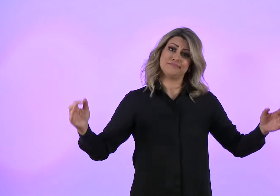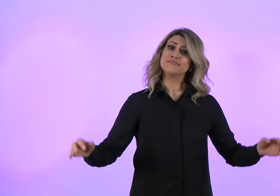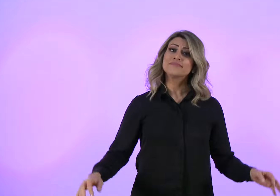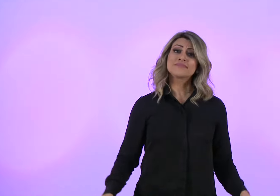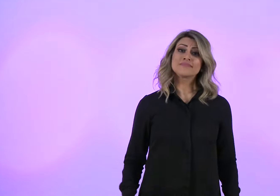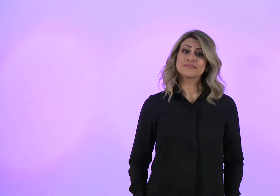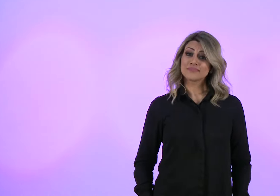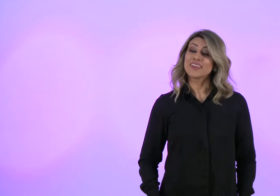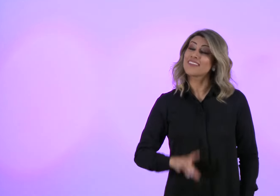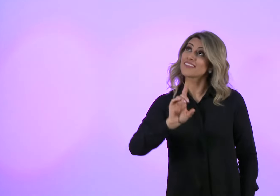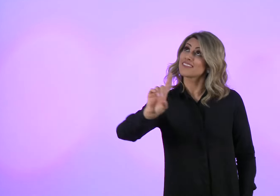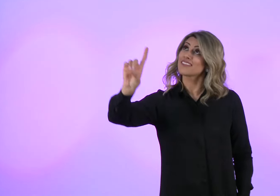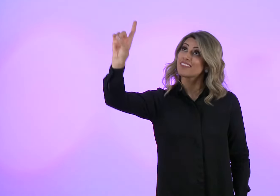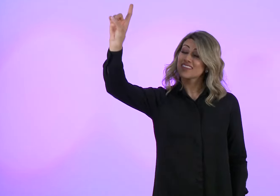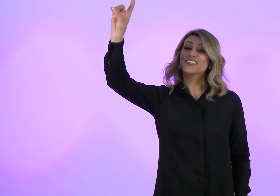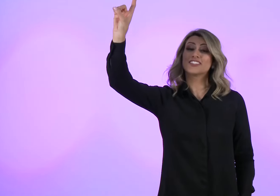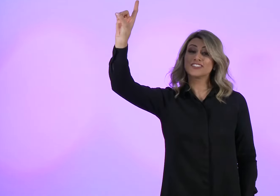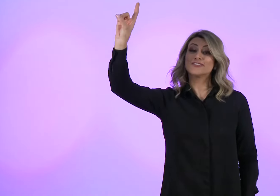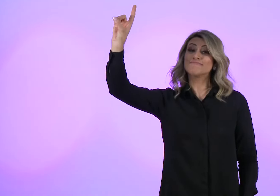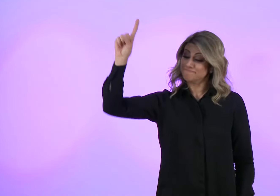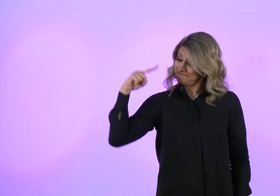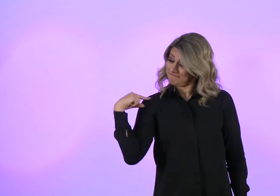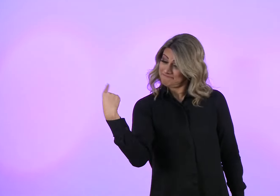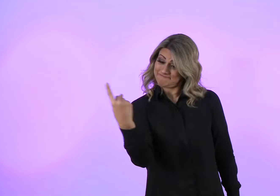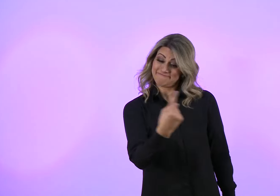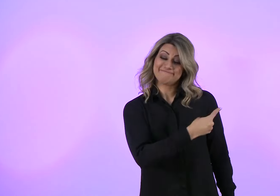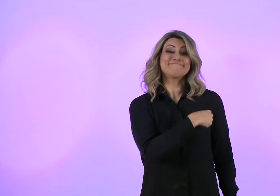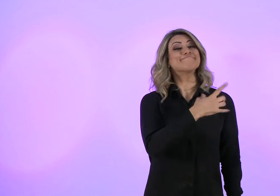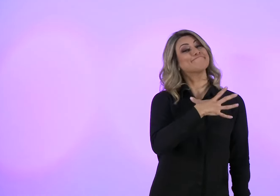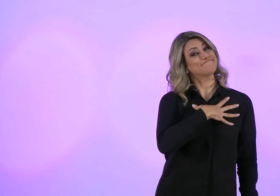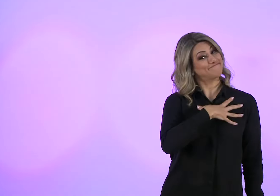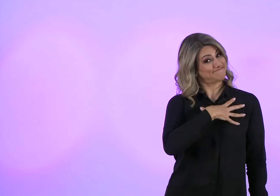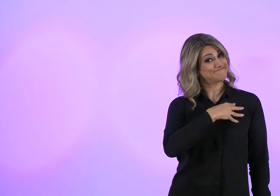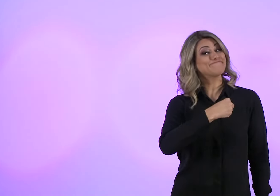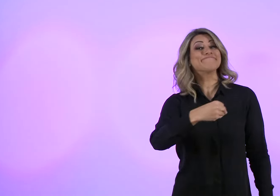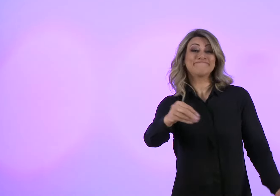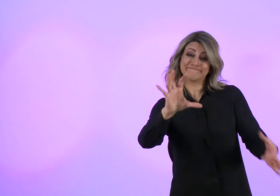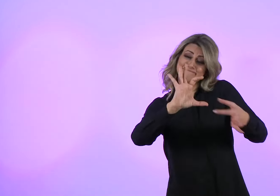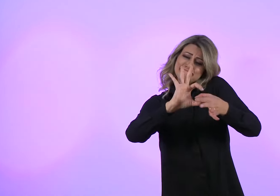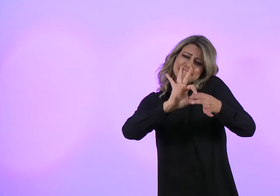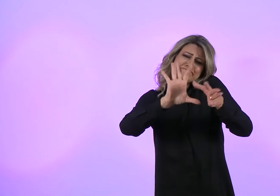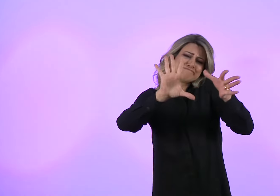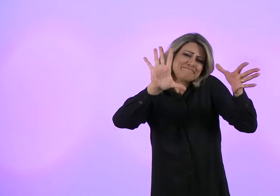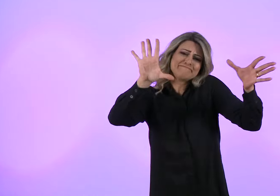Filhos de Deus, somos todos livres